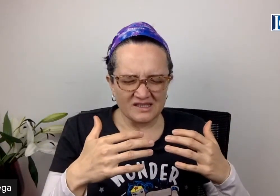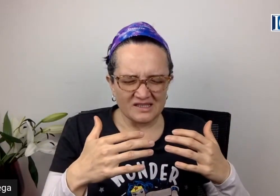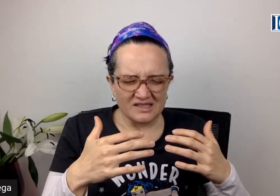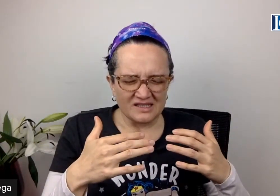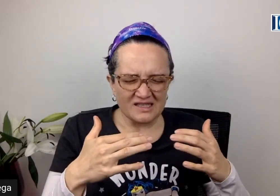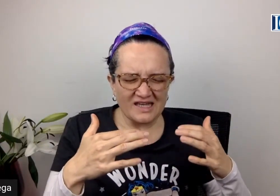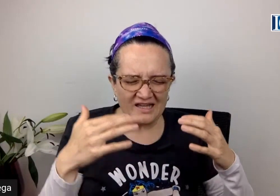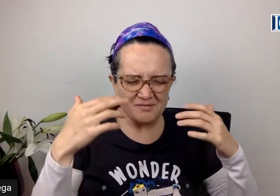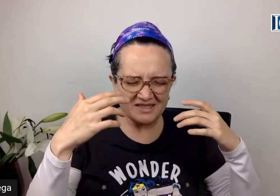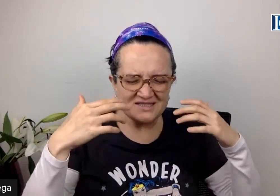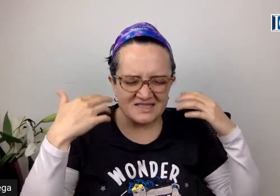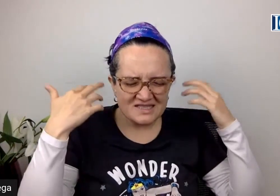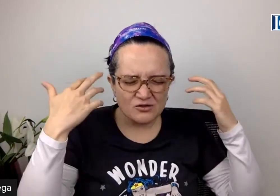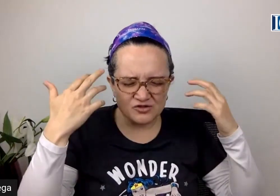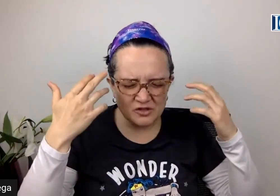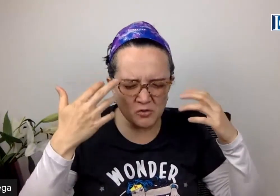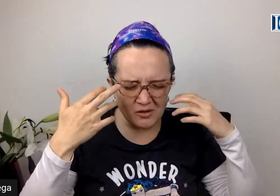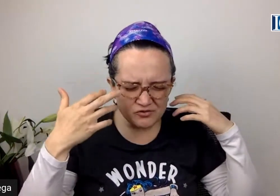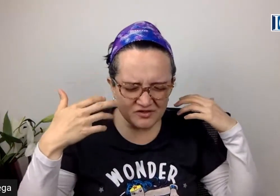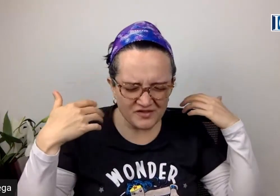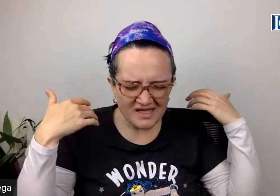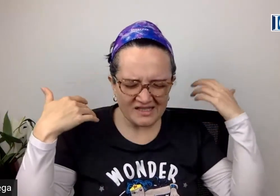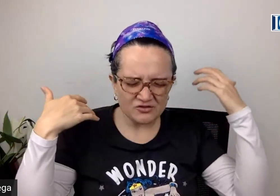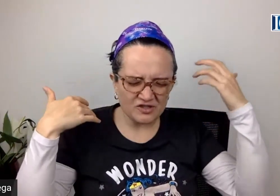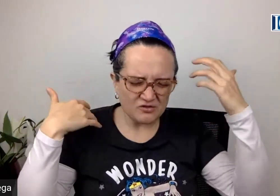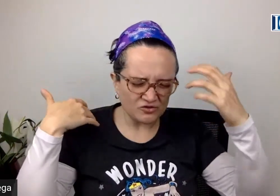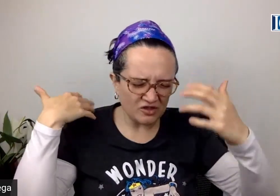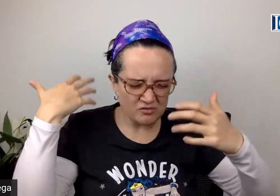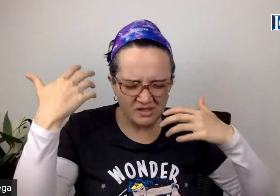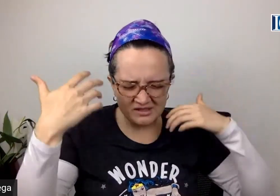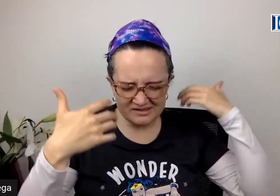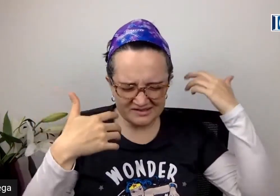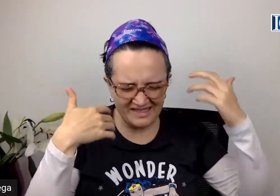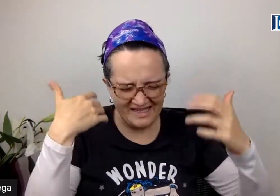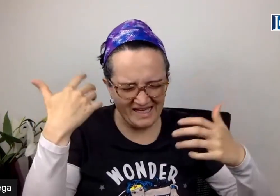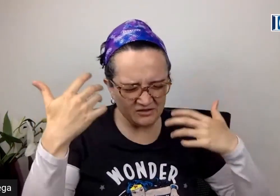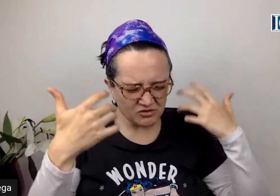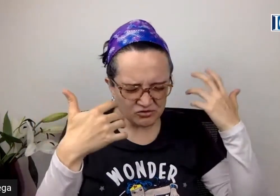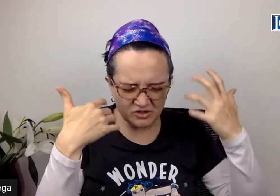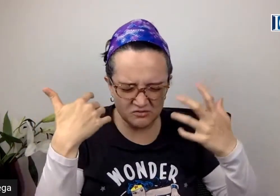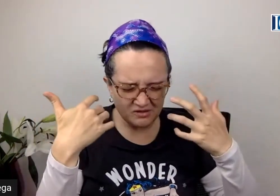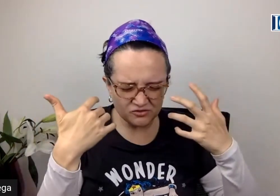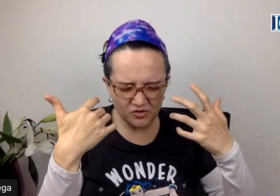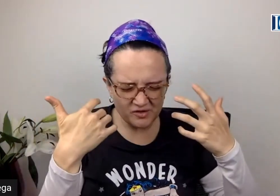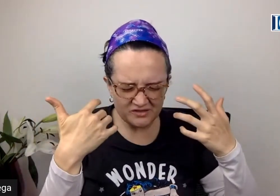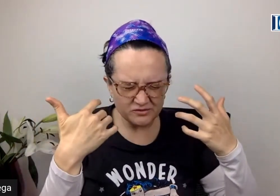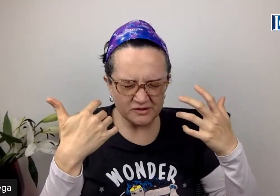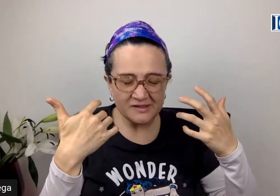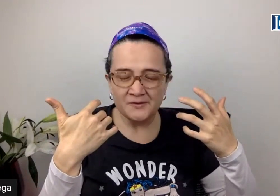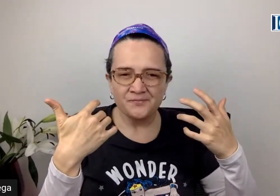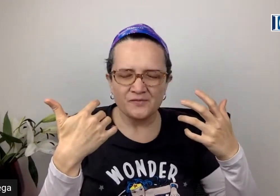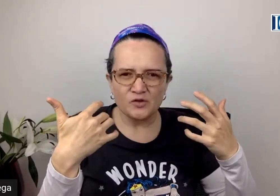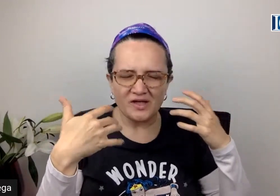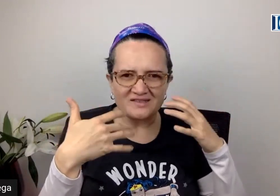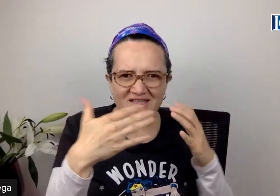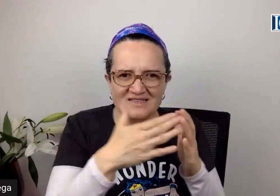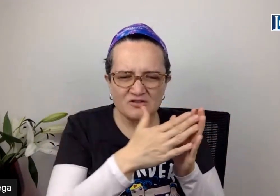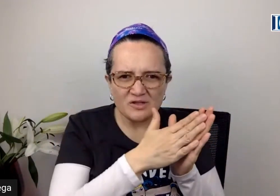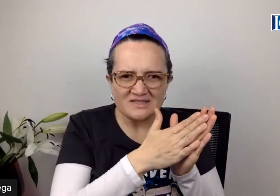y que además sí continúa justificándose y continúa terqueando y continúa con todo eso. Lo que está haciendo es